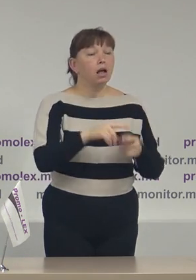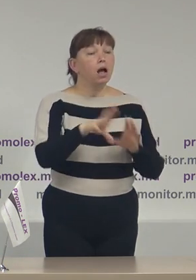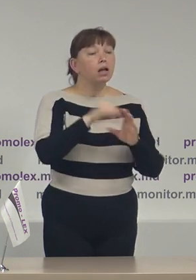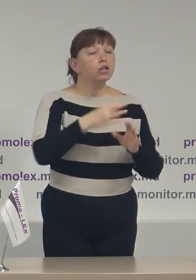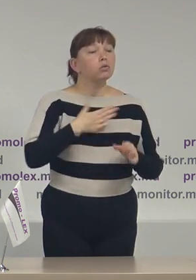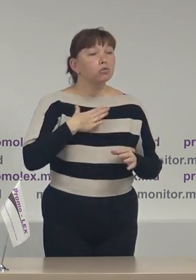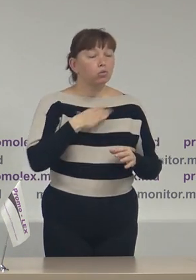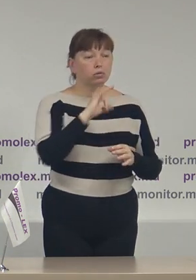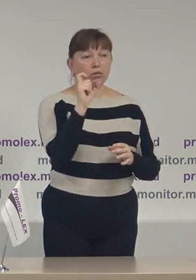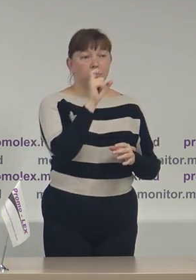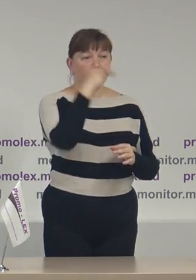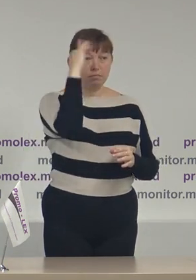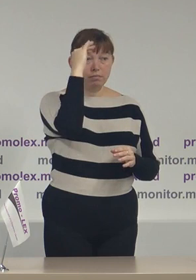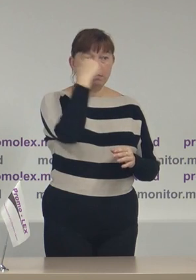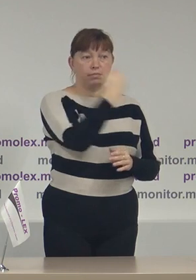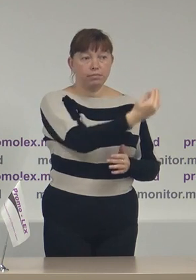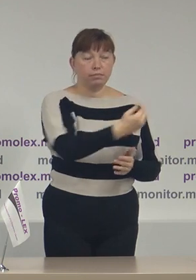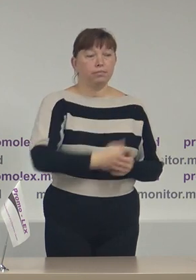noștri din regiunea transnistreană.